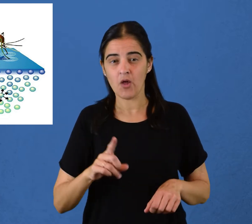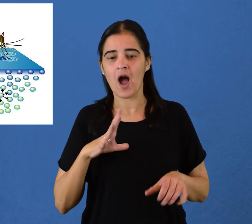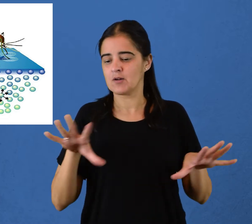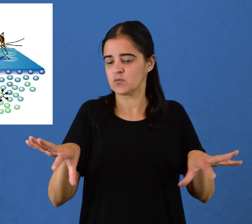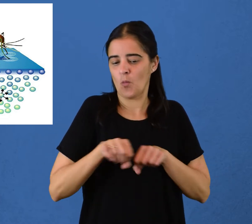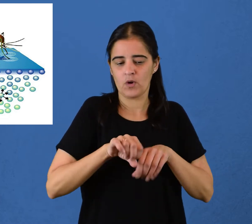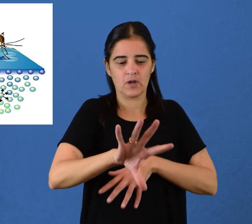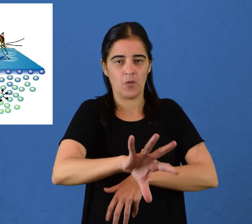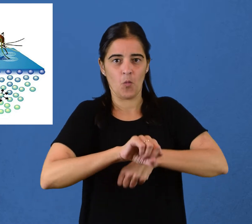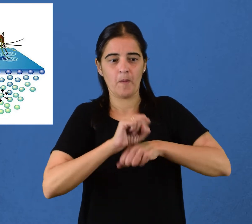en todas las direcciones,